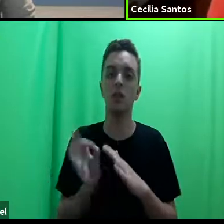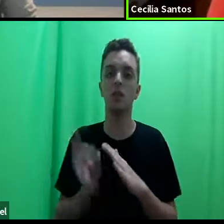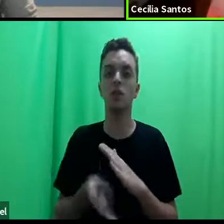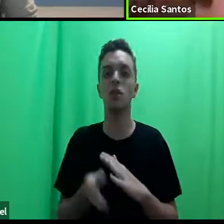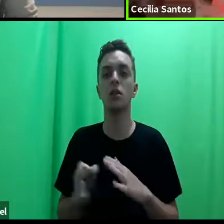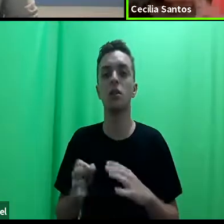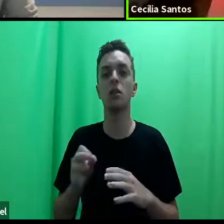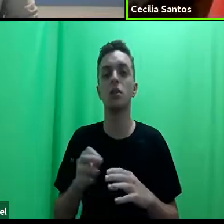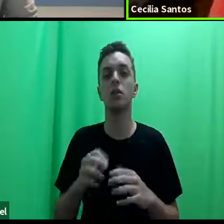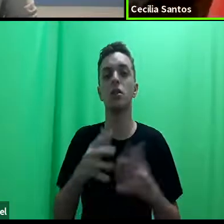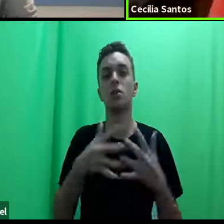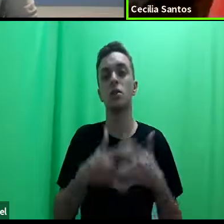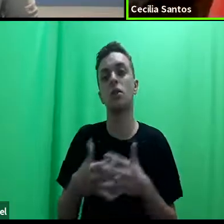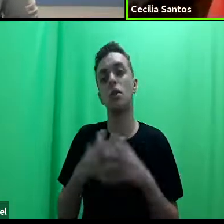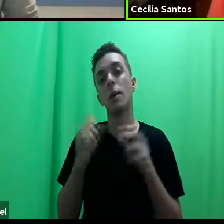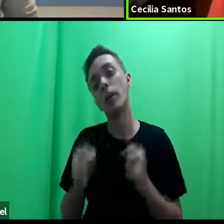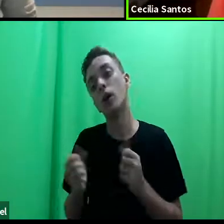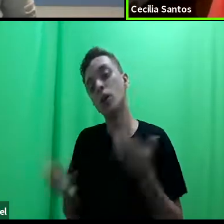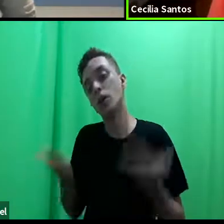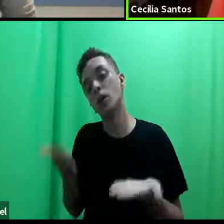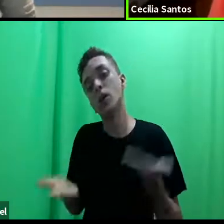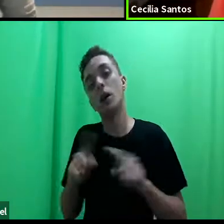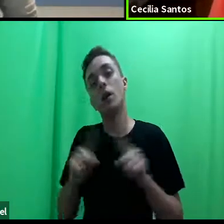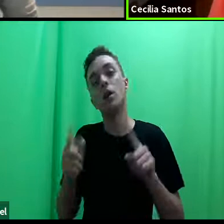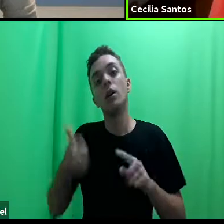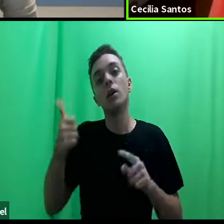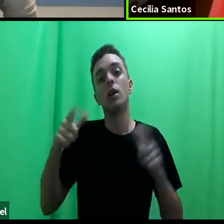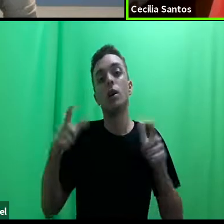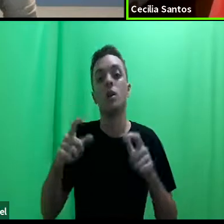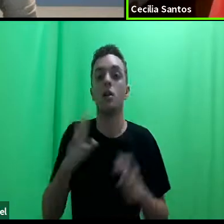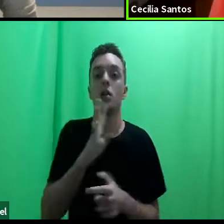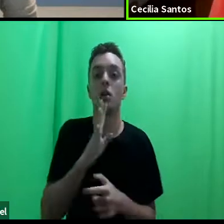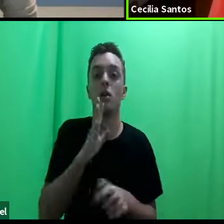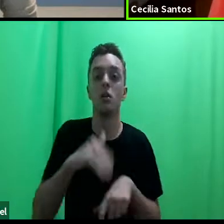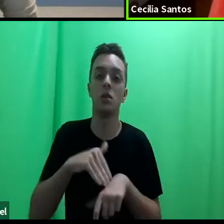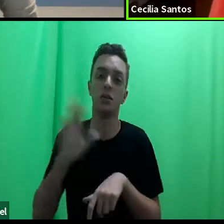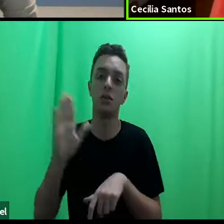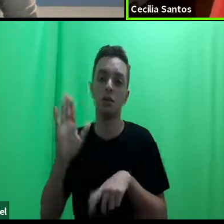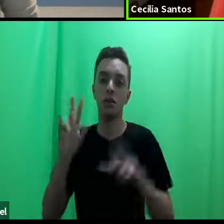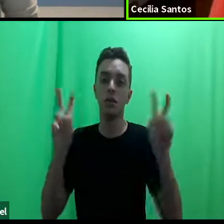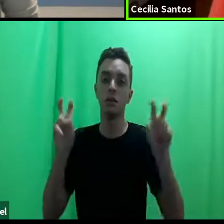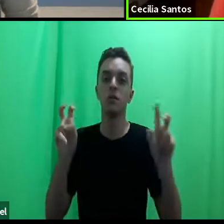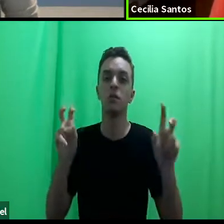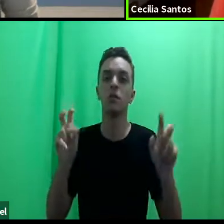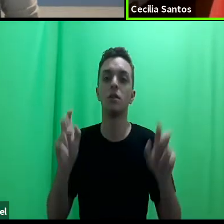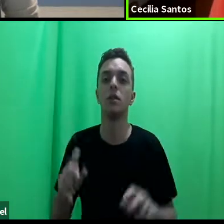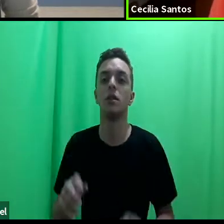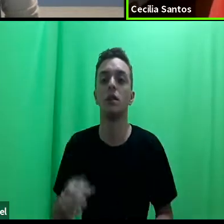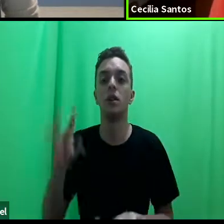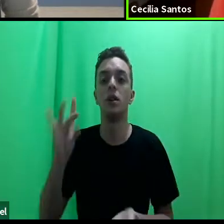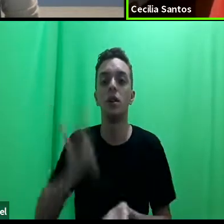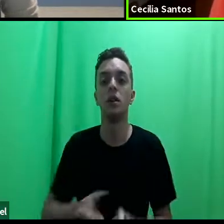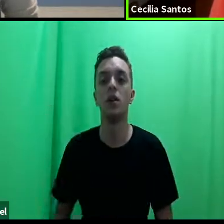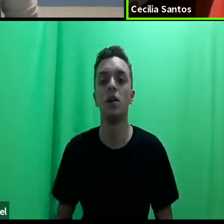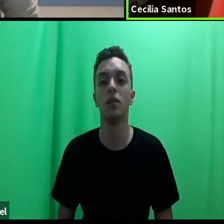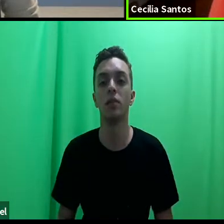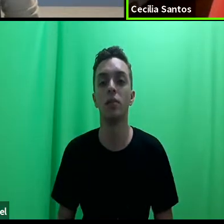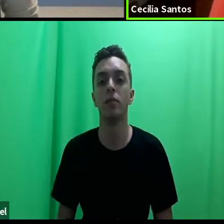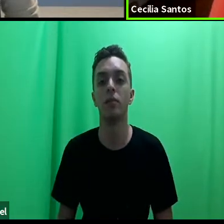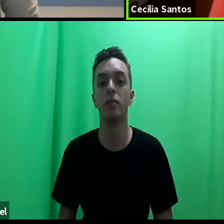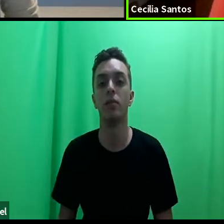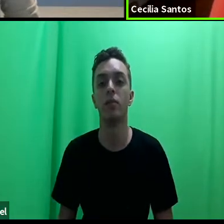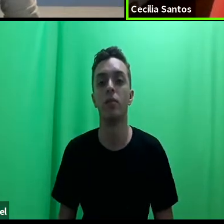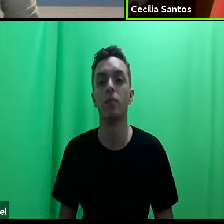Pode haver uma comparação, mas, em primeiro lugar, conhecer mais sobre essa realidade. Uma jornada, ou seja,